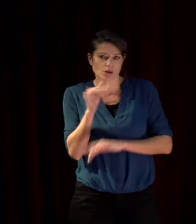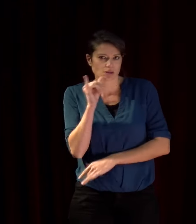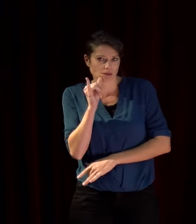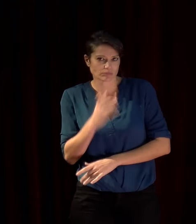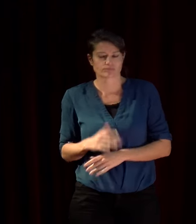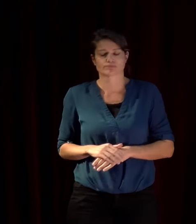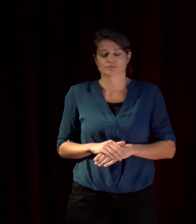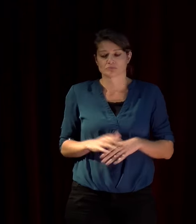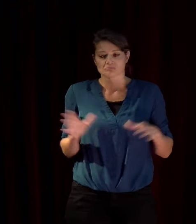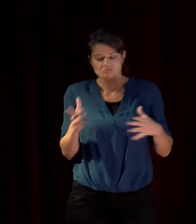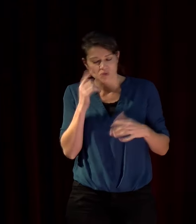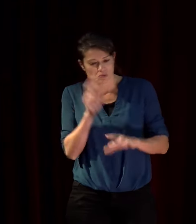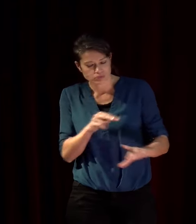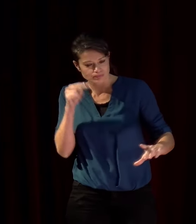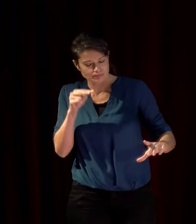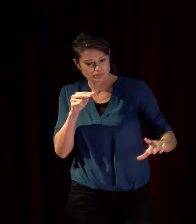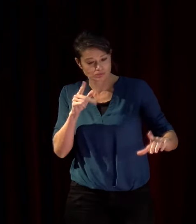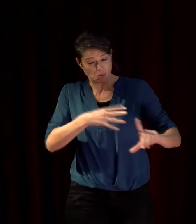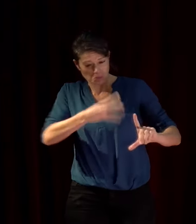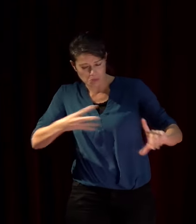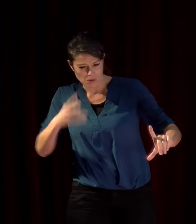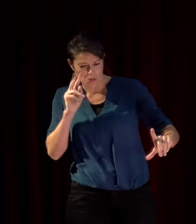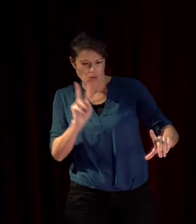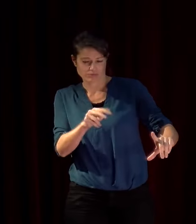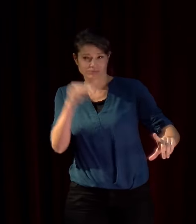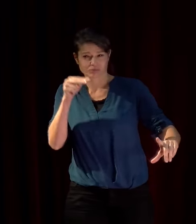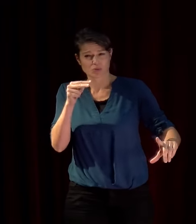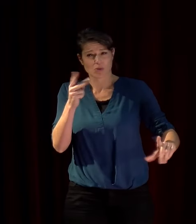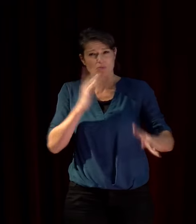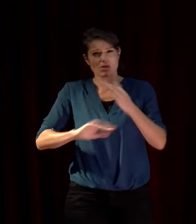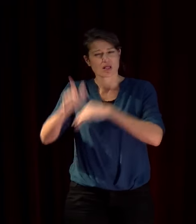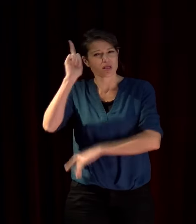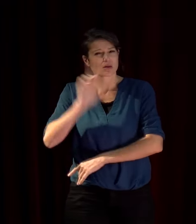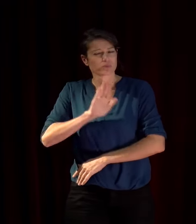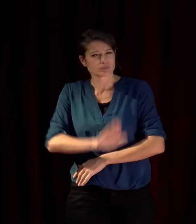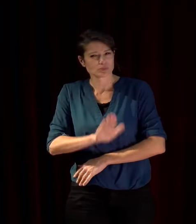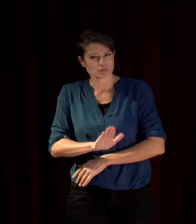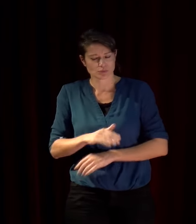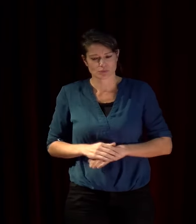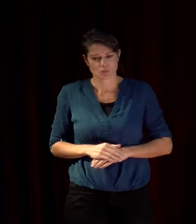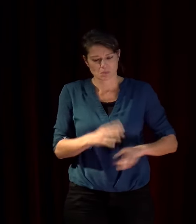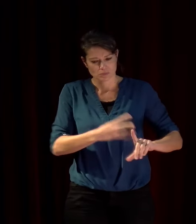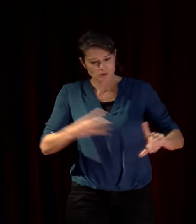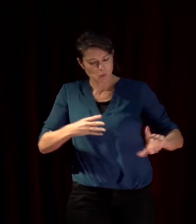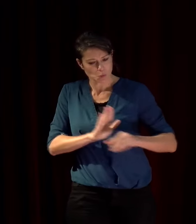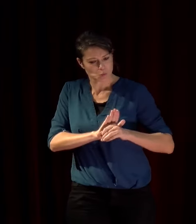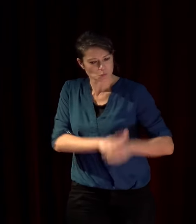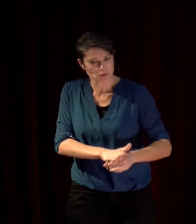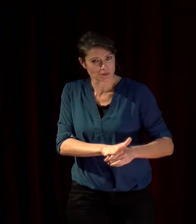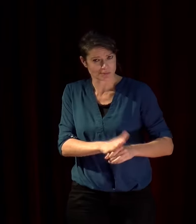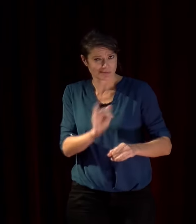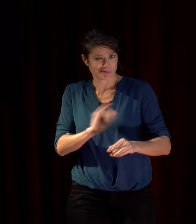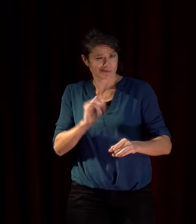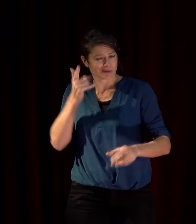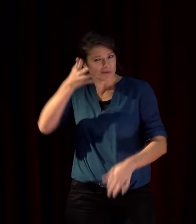latine de la Méditerranée la vision du Méditerranée soumise au romain